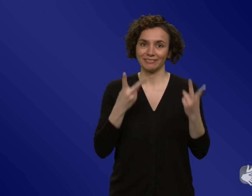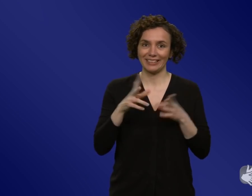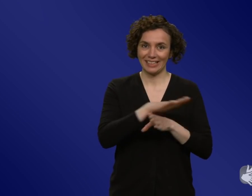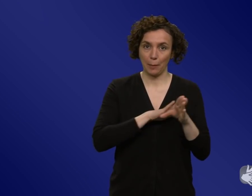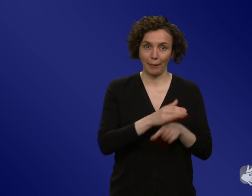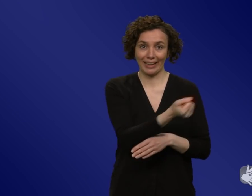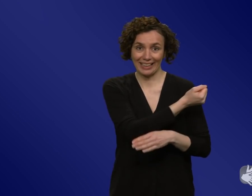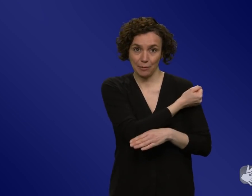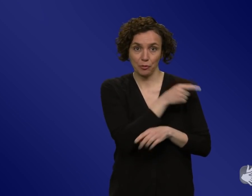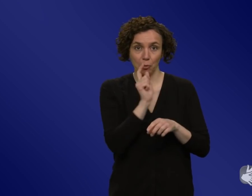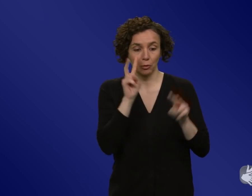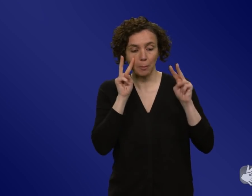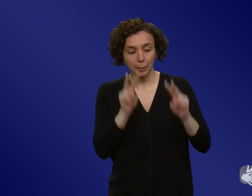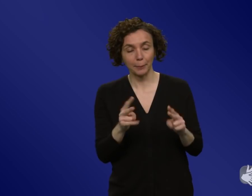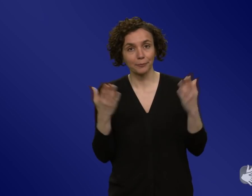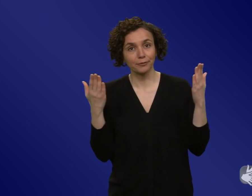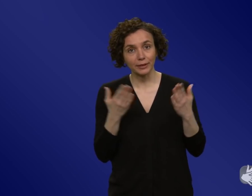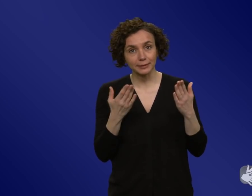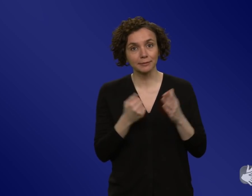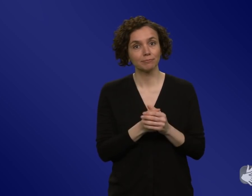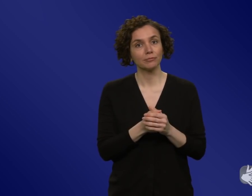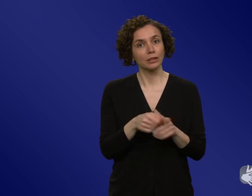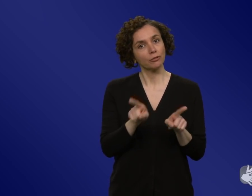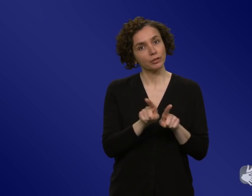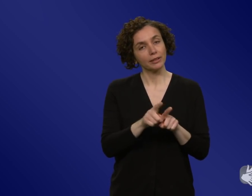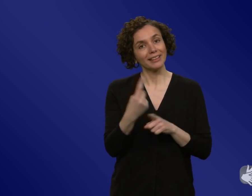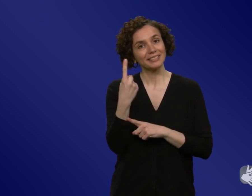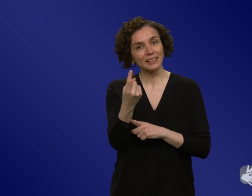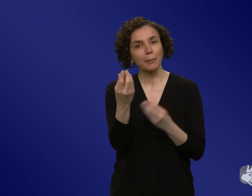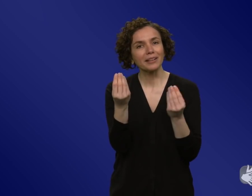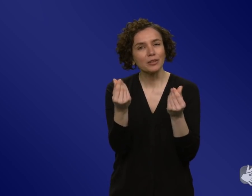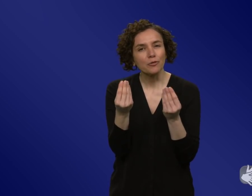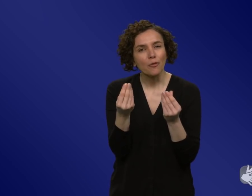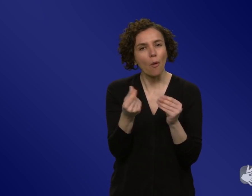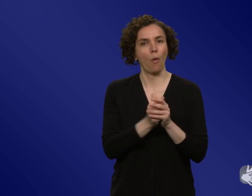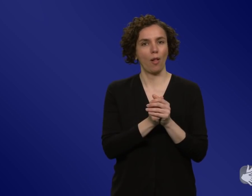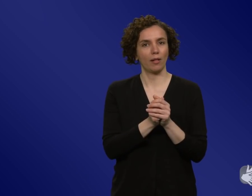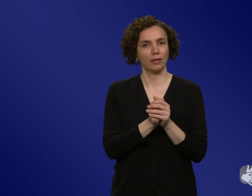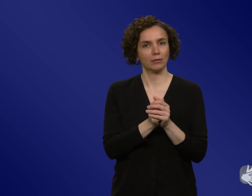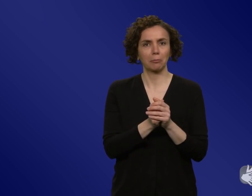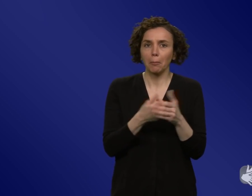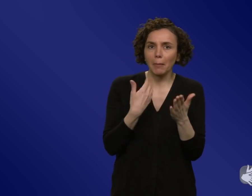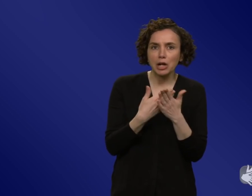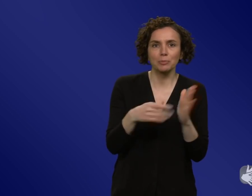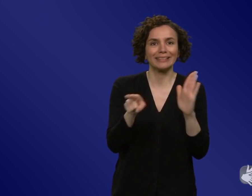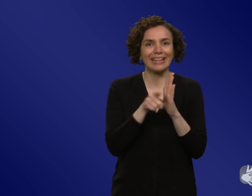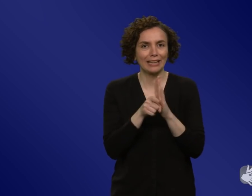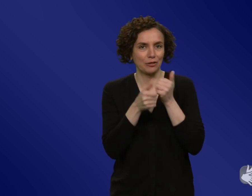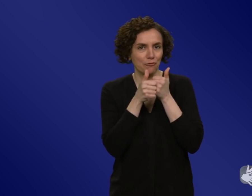in Anführungs- und Schlusszeichen erlebten negativen Wirkungen. Also dass man vielleicht im Freundeskreis jemand hat, die hat sich impfen lassen und